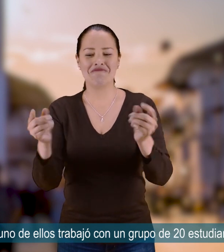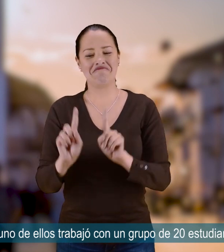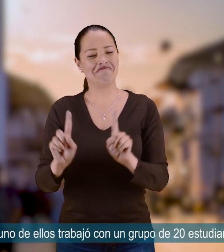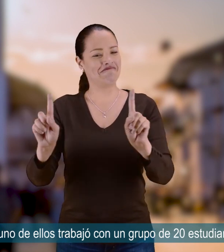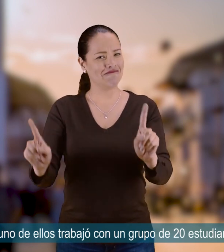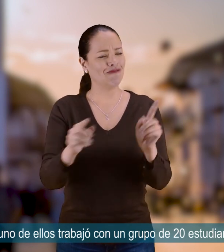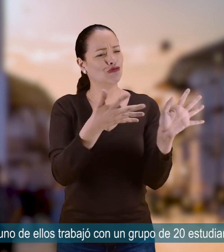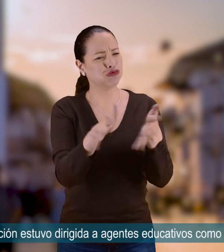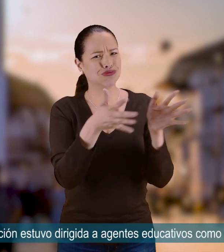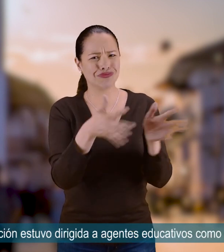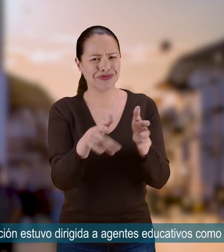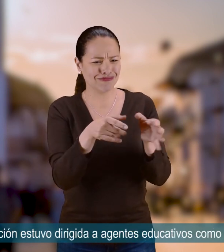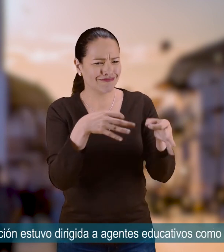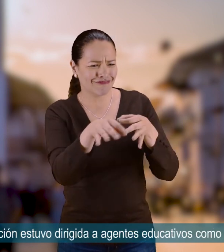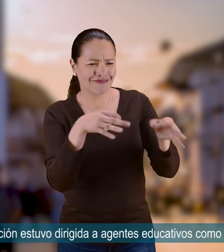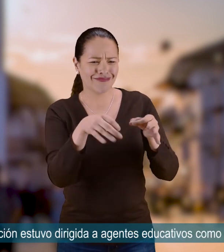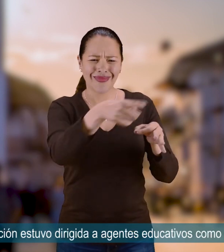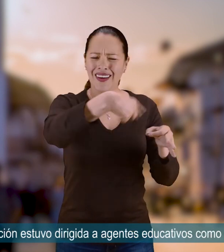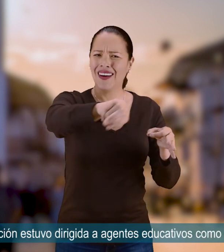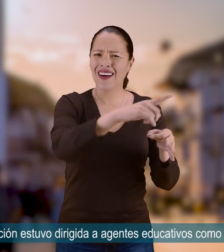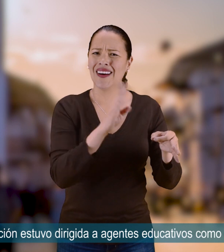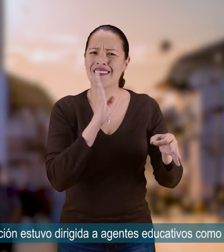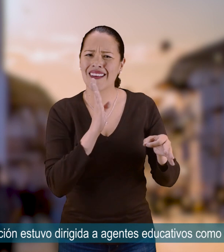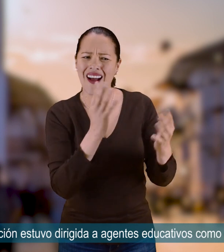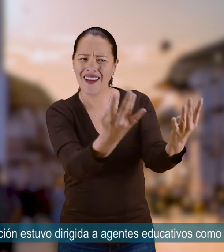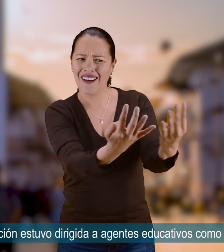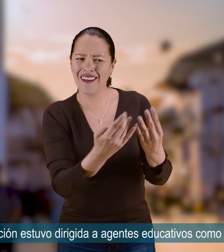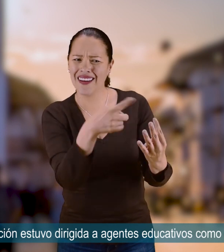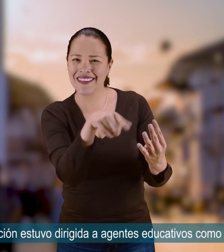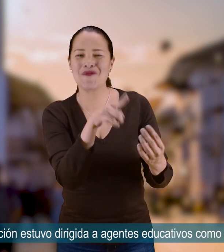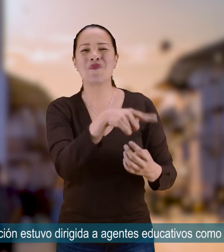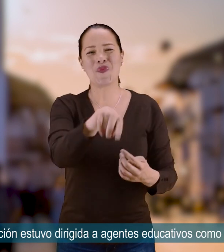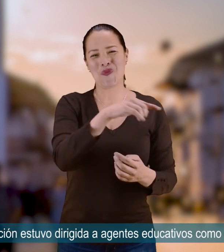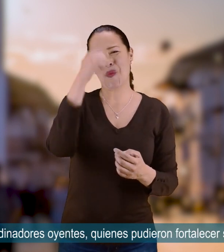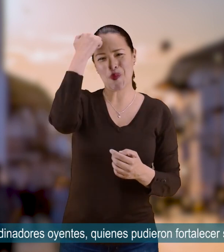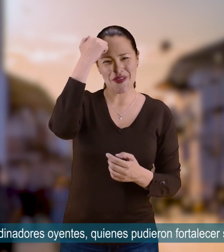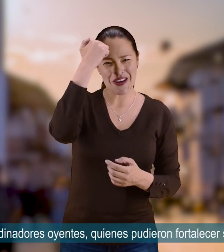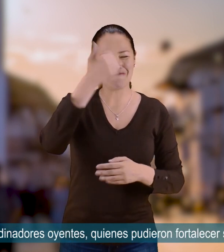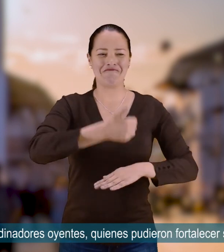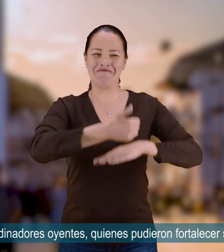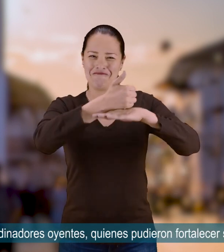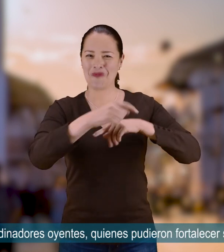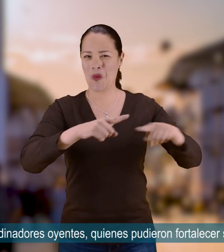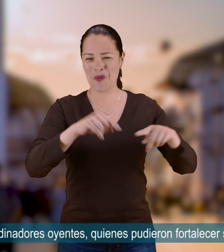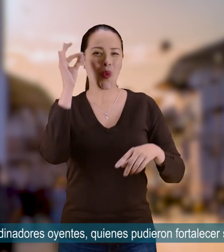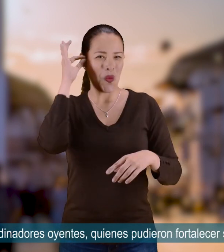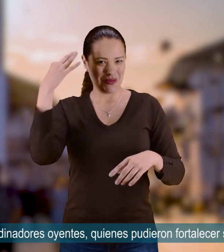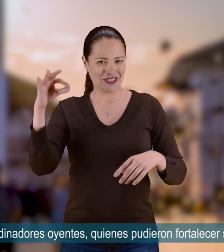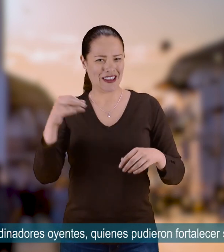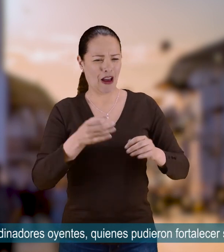La capacitación estuvo dirigida a agentes educativos como docentes, directivos y coordinadores oyentes, quienes pudieron fortalecer